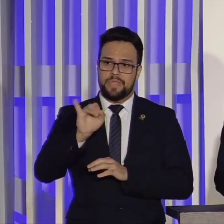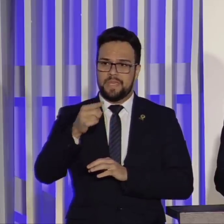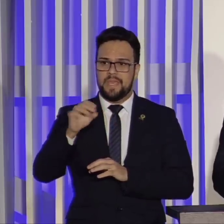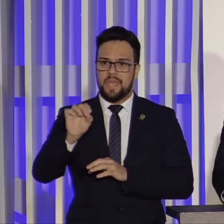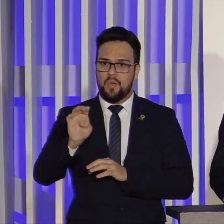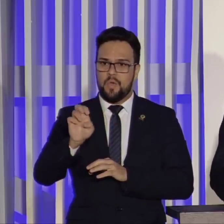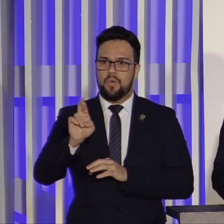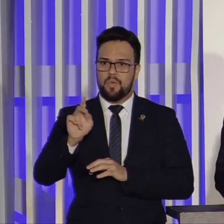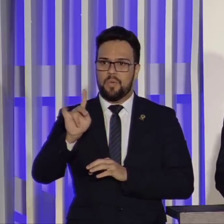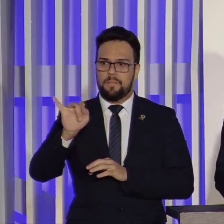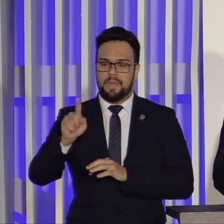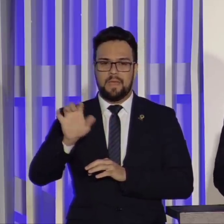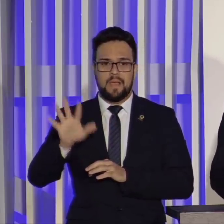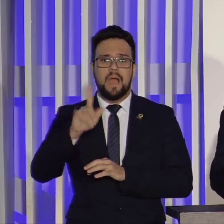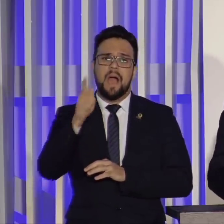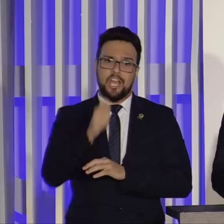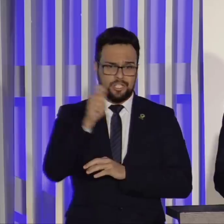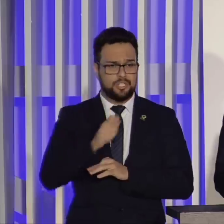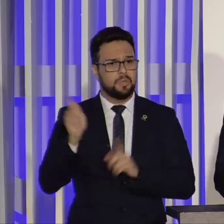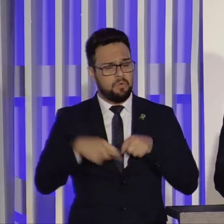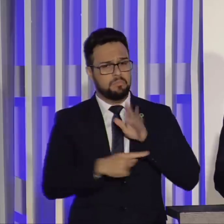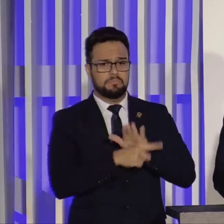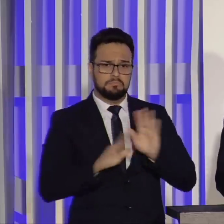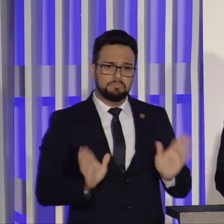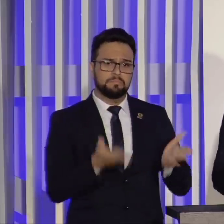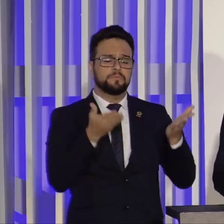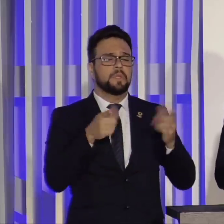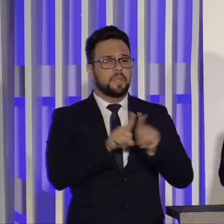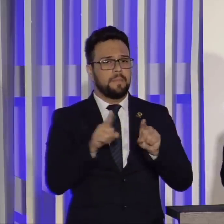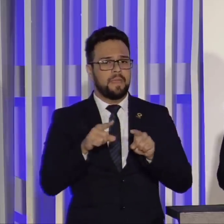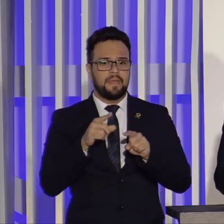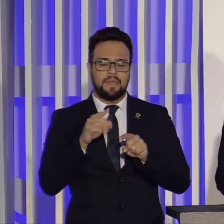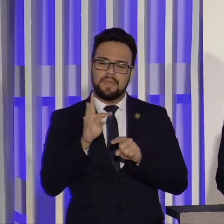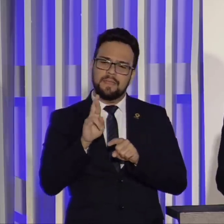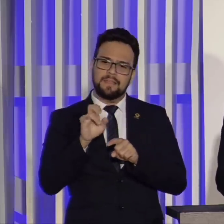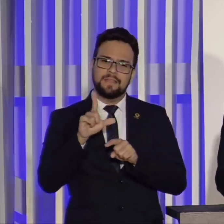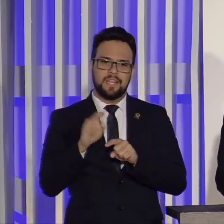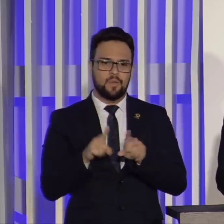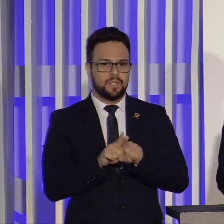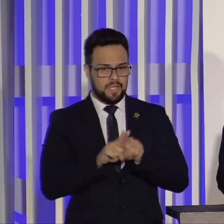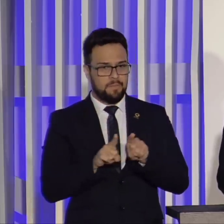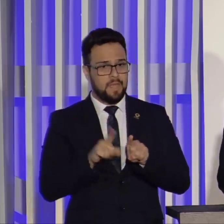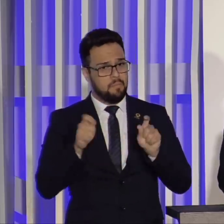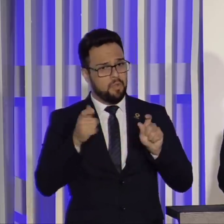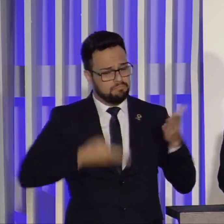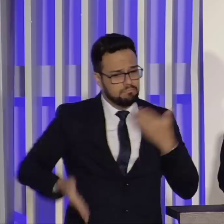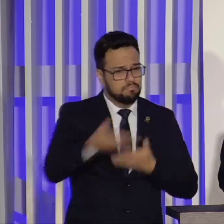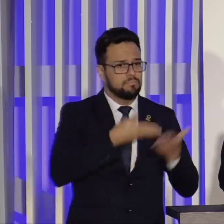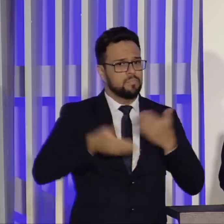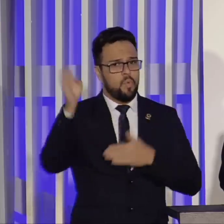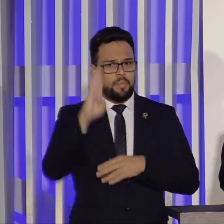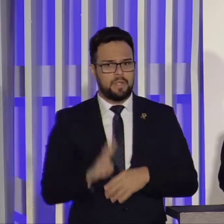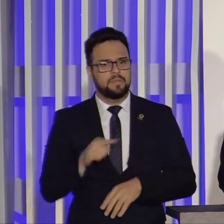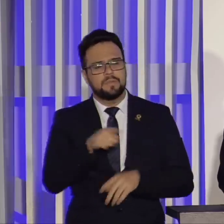oferecer, como nos oferece o trigo, o gás de vaca morta, o Brasil tem muito a oferecer a Argentina também e pode ter